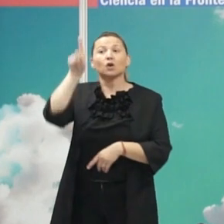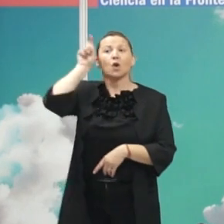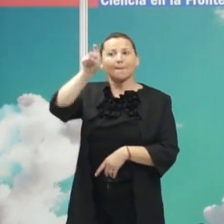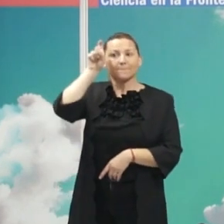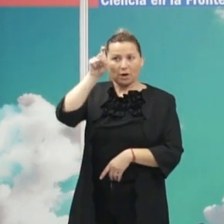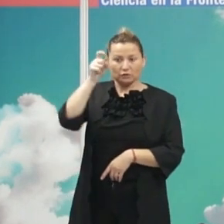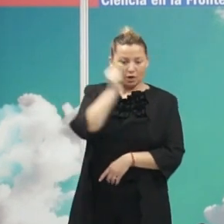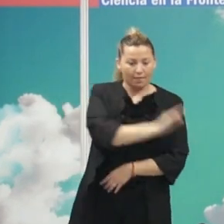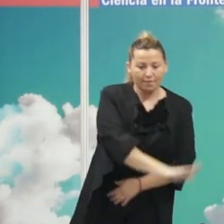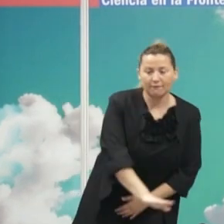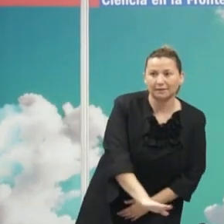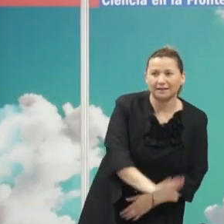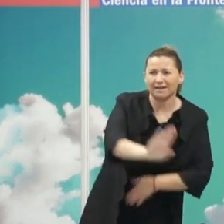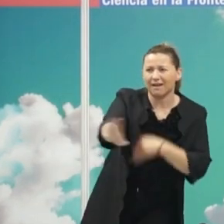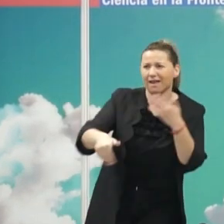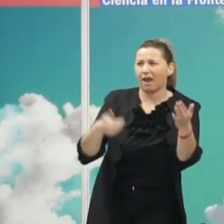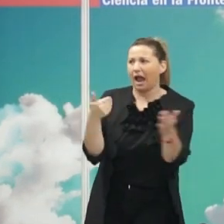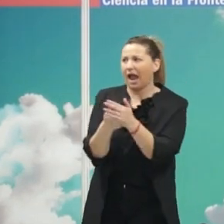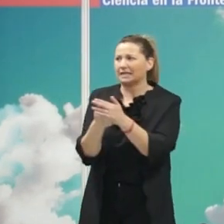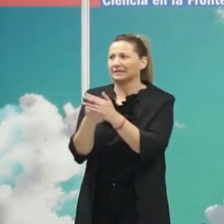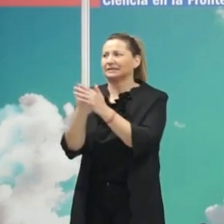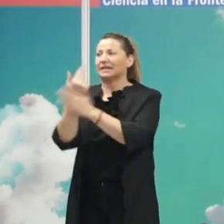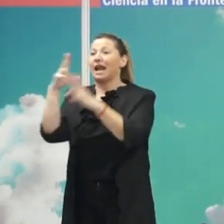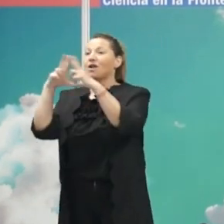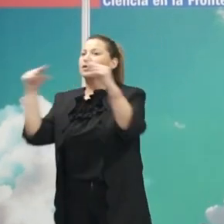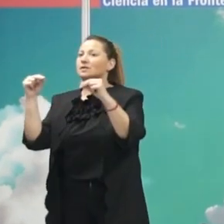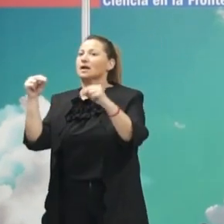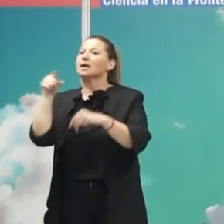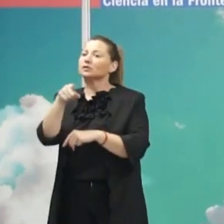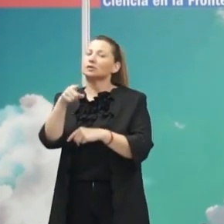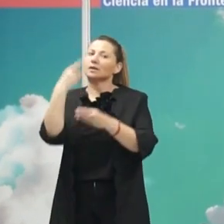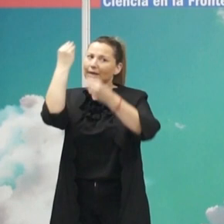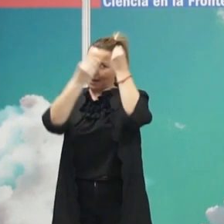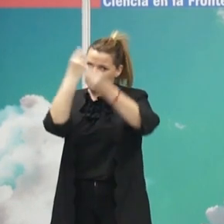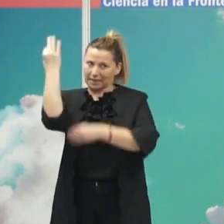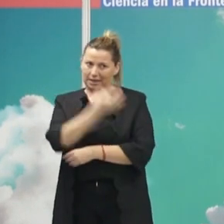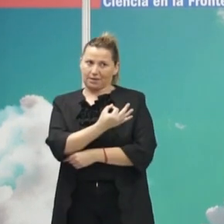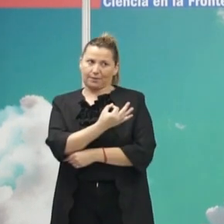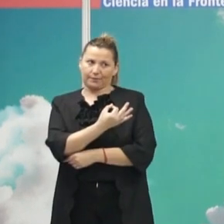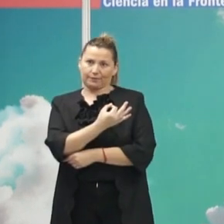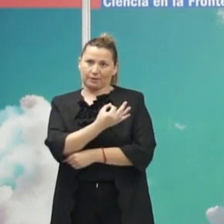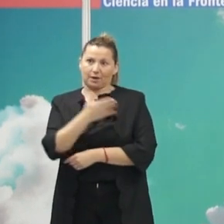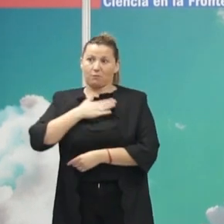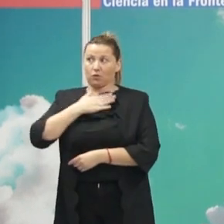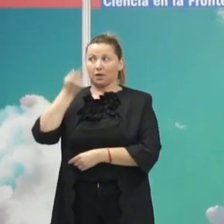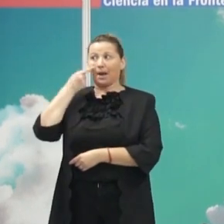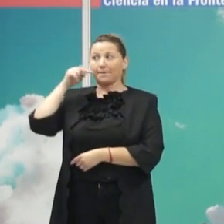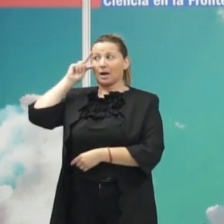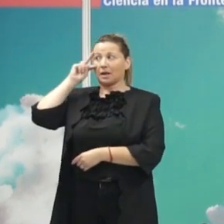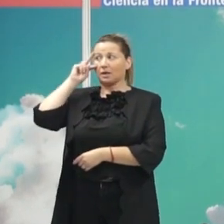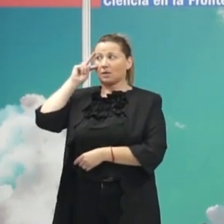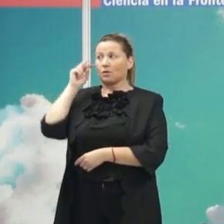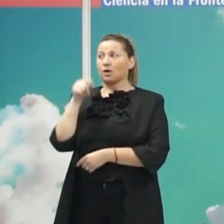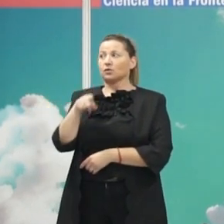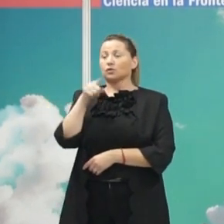desde infantil hasta postdoctorado tienen que actuar de esa manera y nosotros con nuestra experiencia además nos hemos dado cuenta de que cuando te